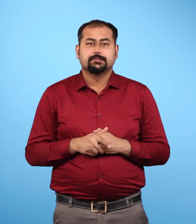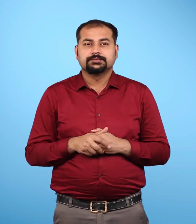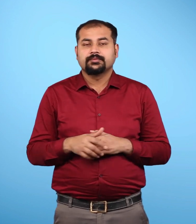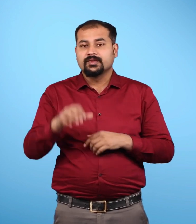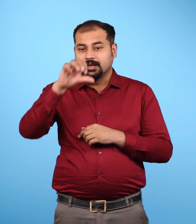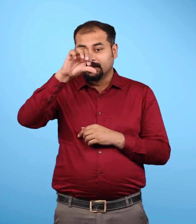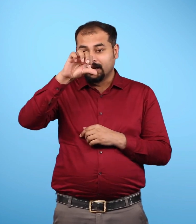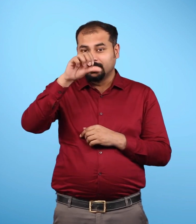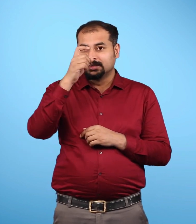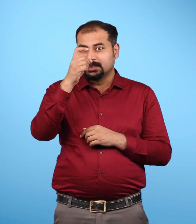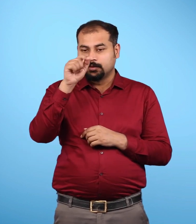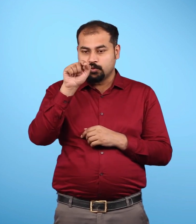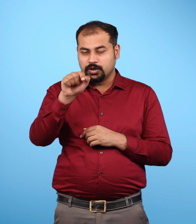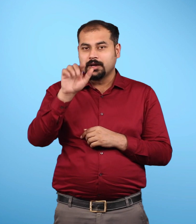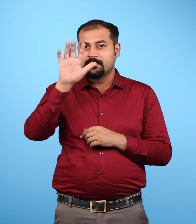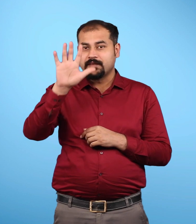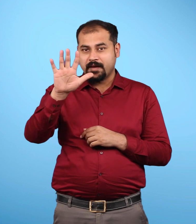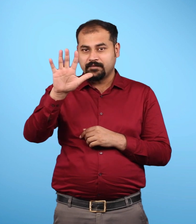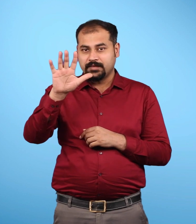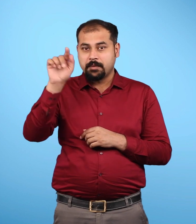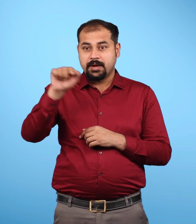जो की 97.5 प्रतिशत है